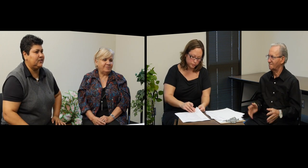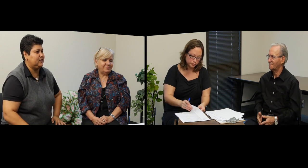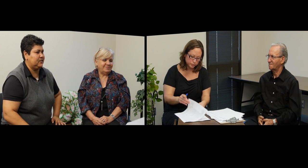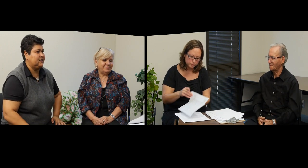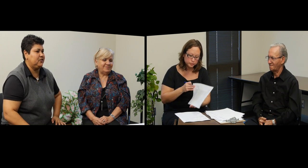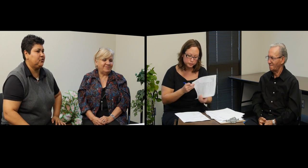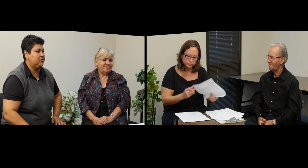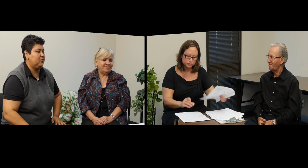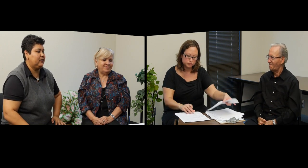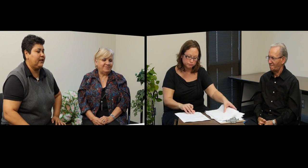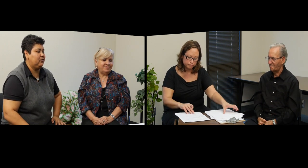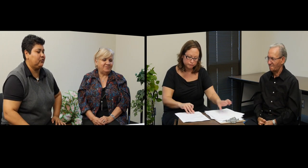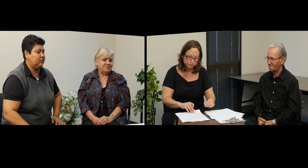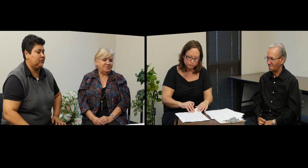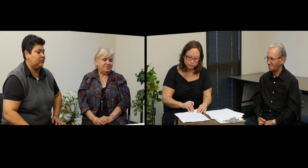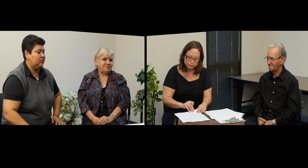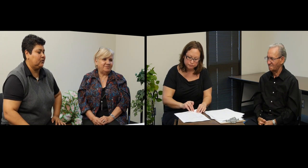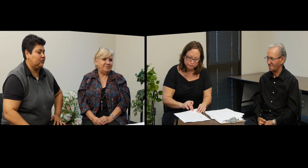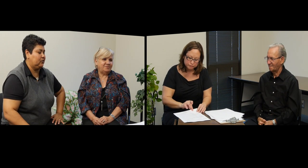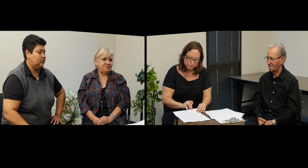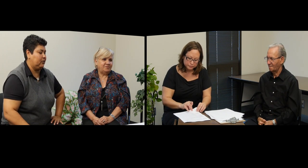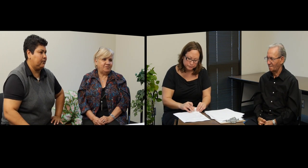Sí, yo soy soltero, soy, soy solo.